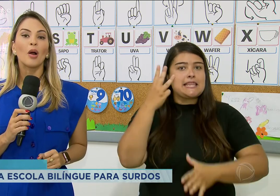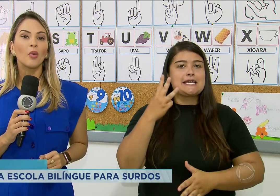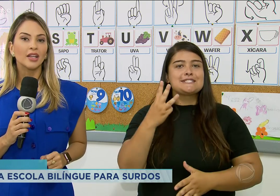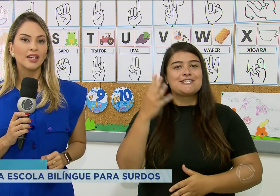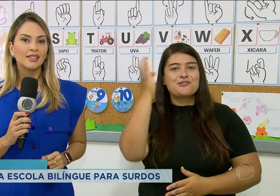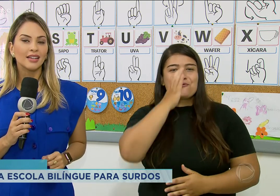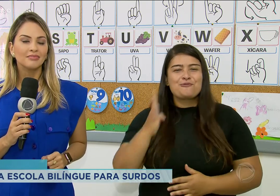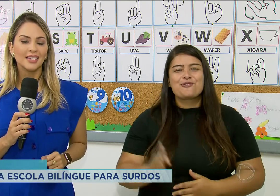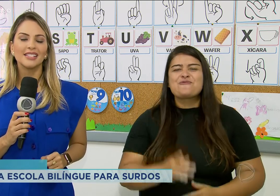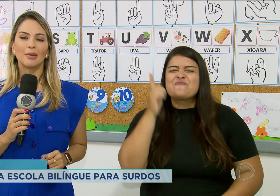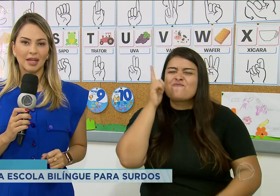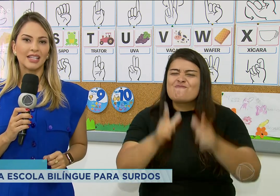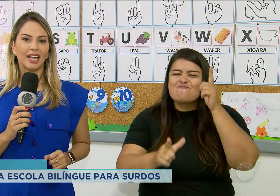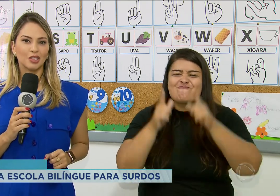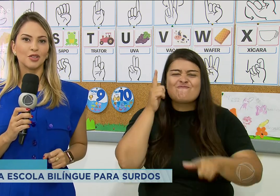conquista sem precedentes.